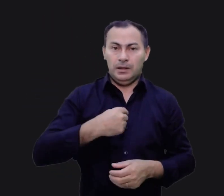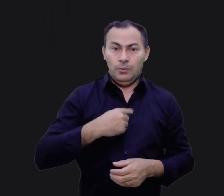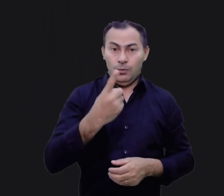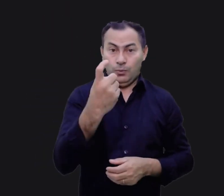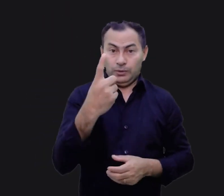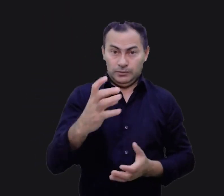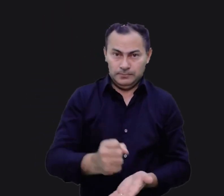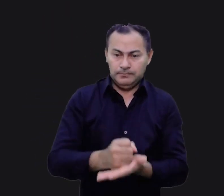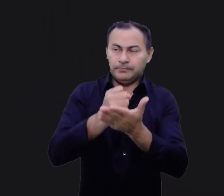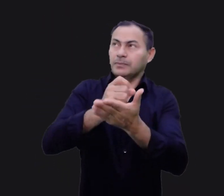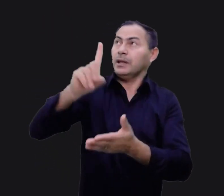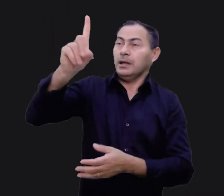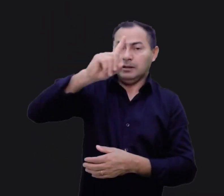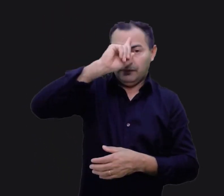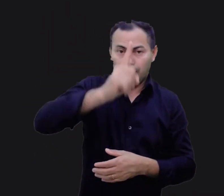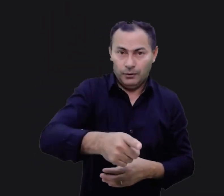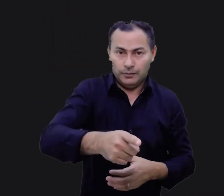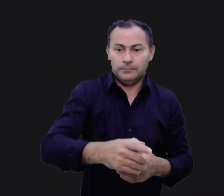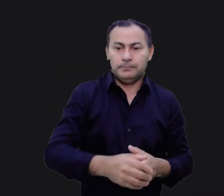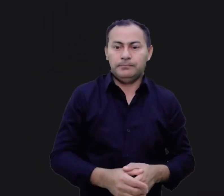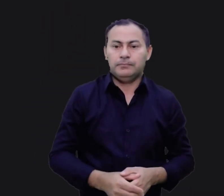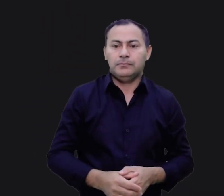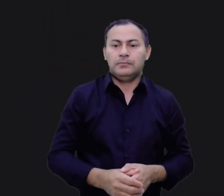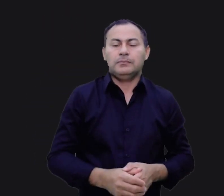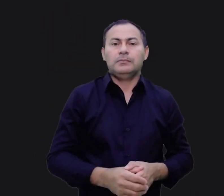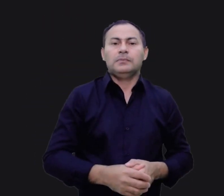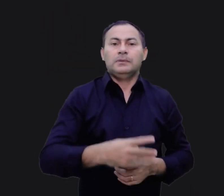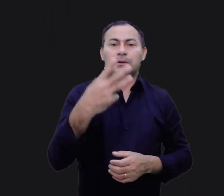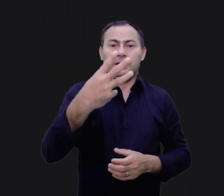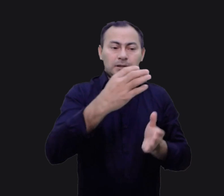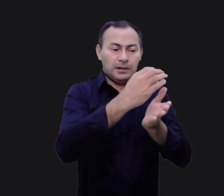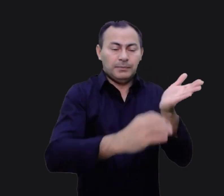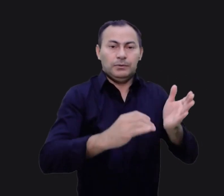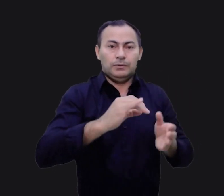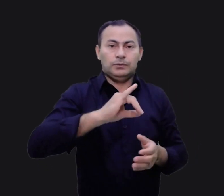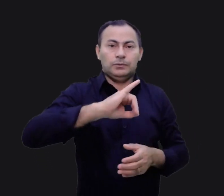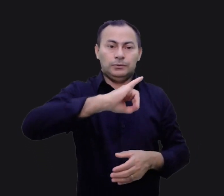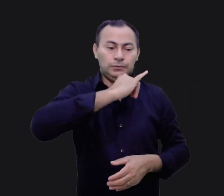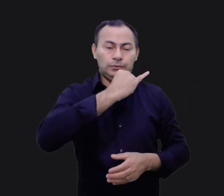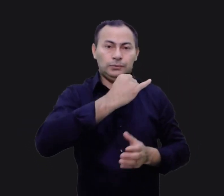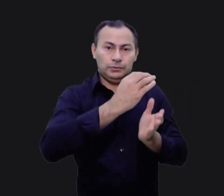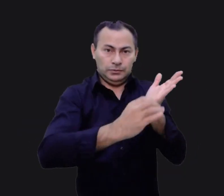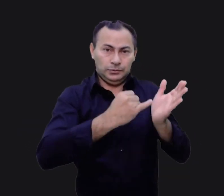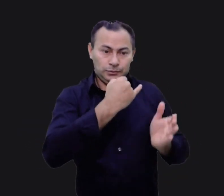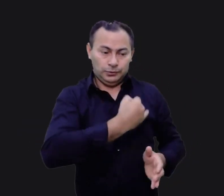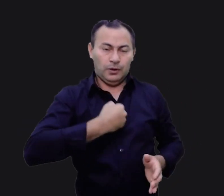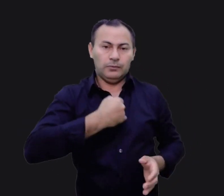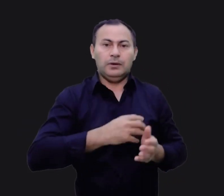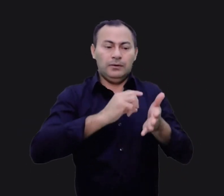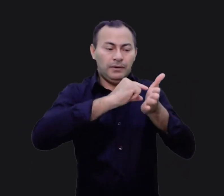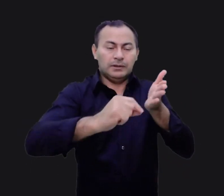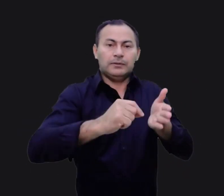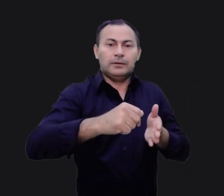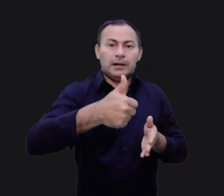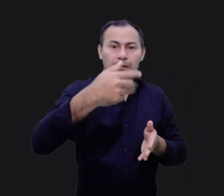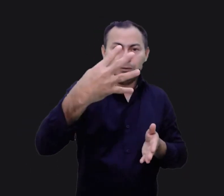Eu sou o único salvador que Ele enviou. No terceiro capítulo de João, versículos 14 e 21,